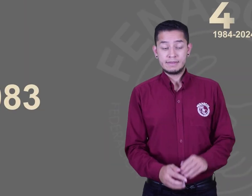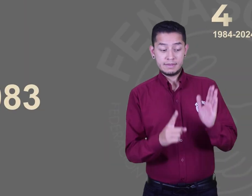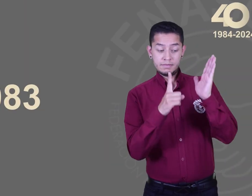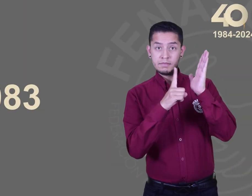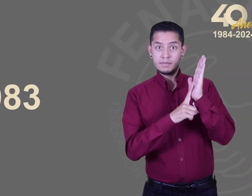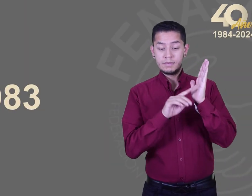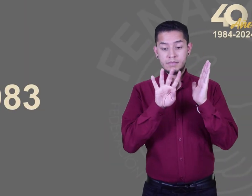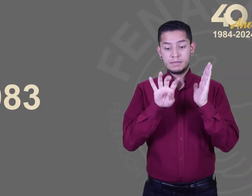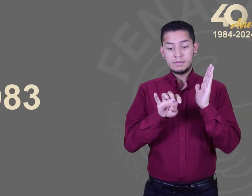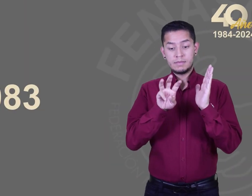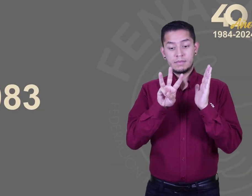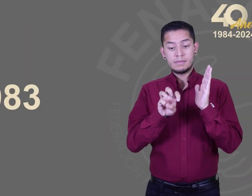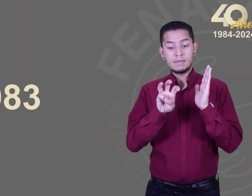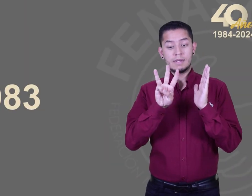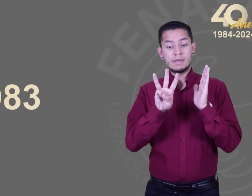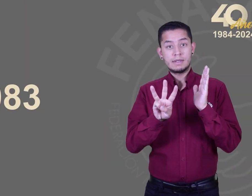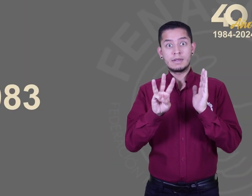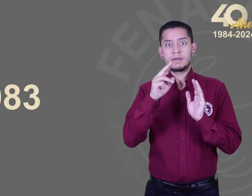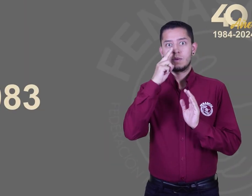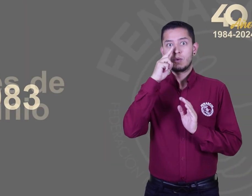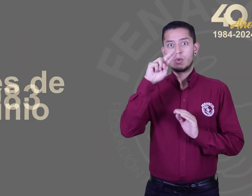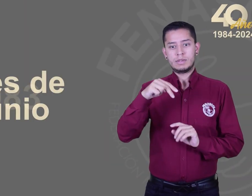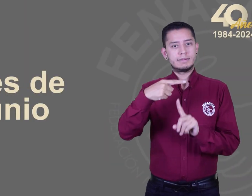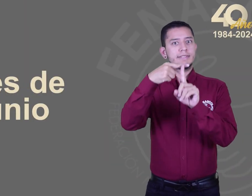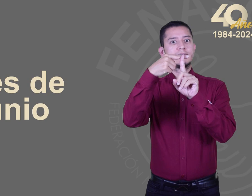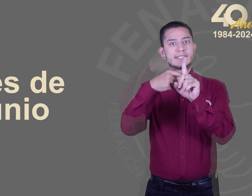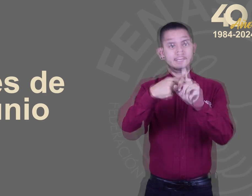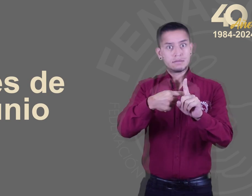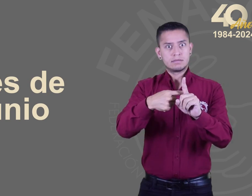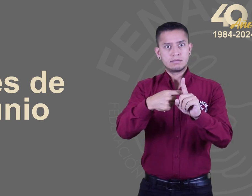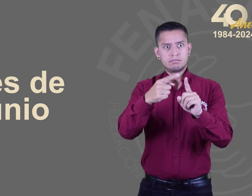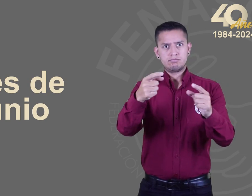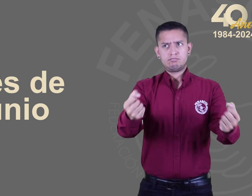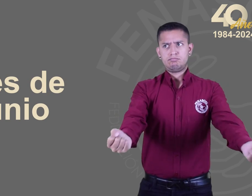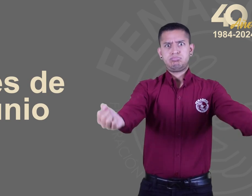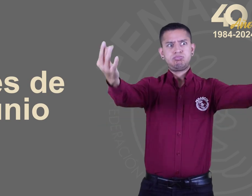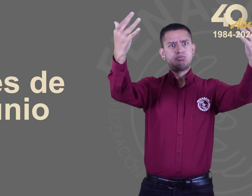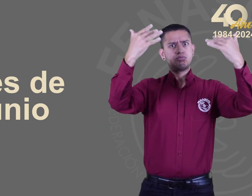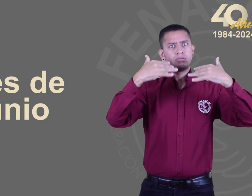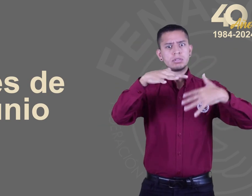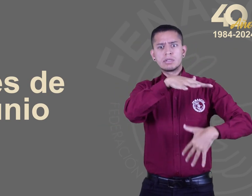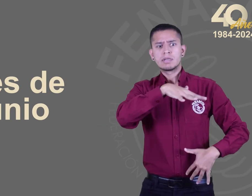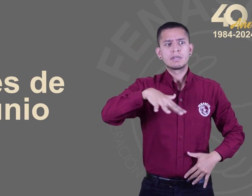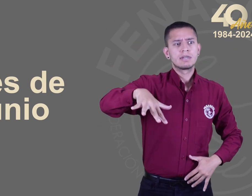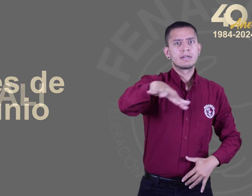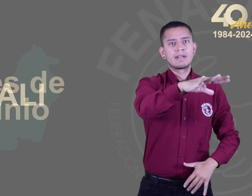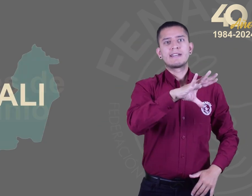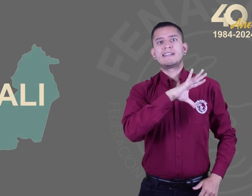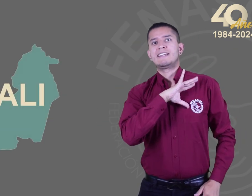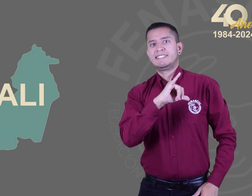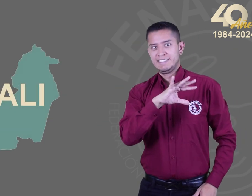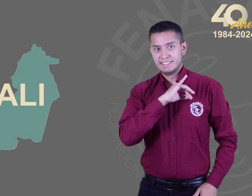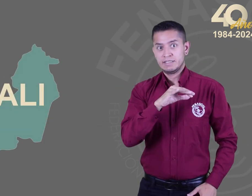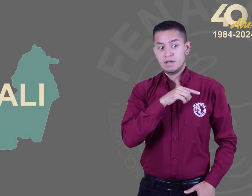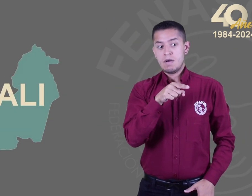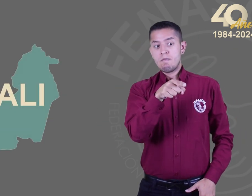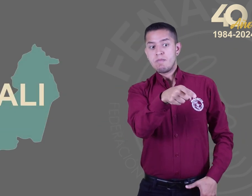En 1983, en la celebración de los 25 años de Azorbal, en Cali,